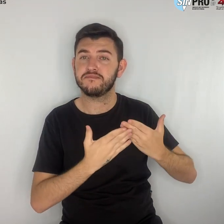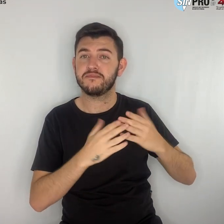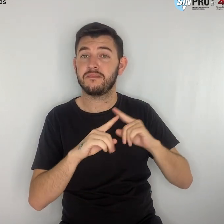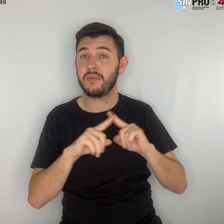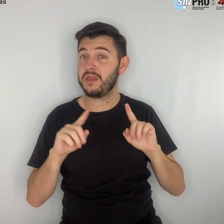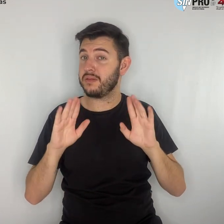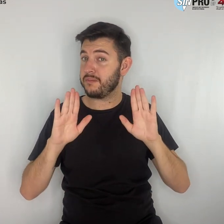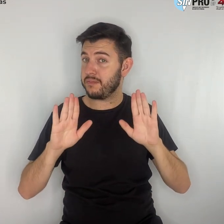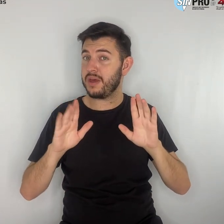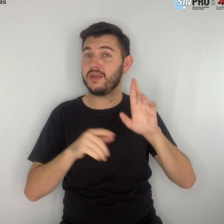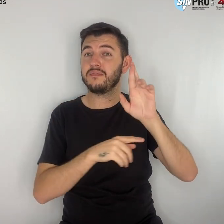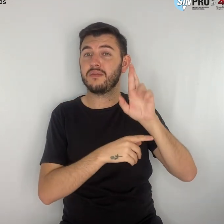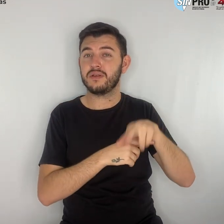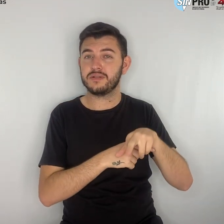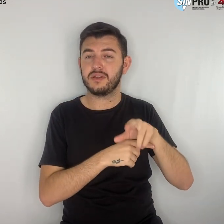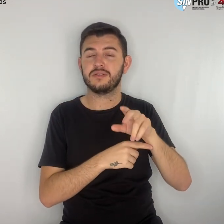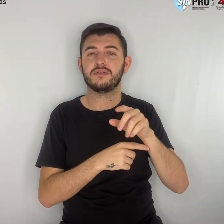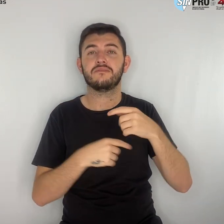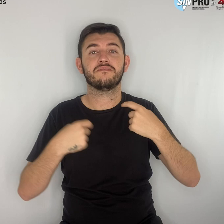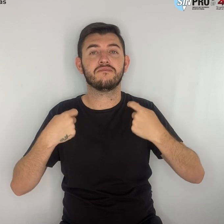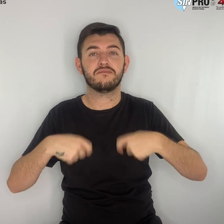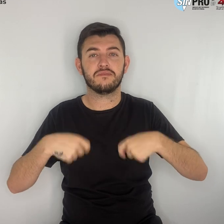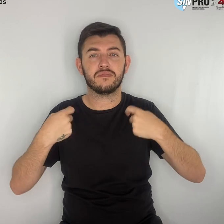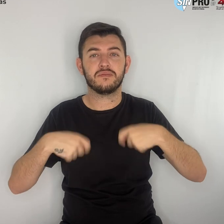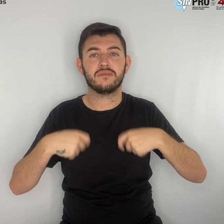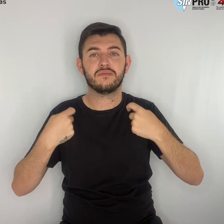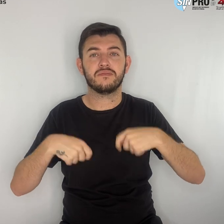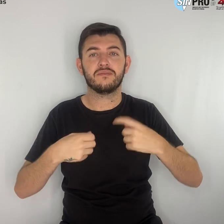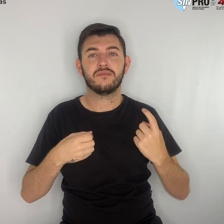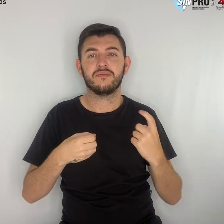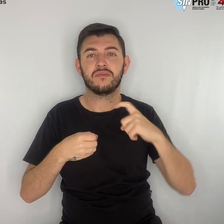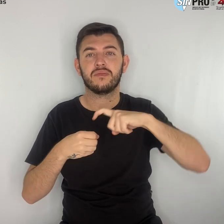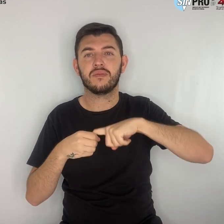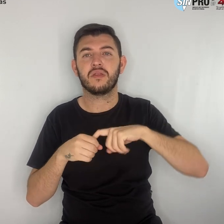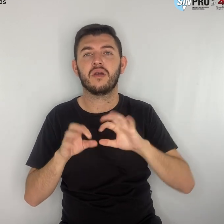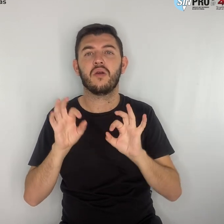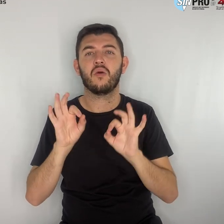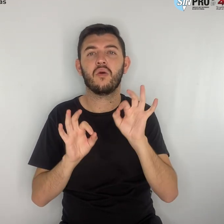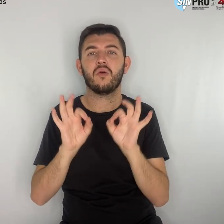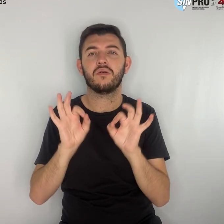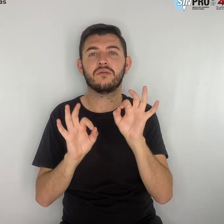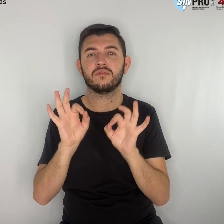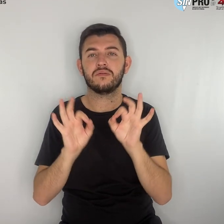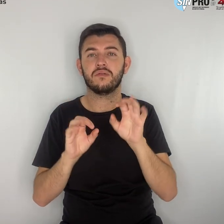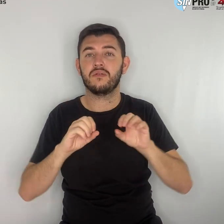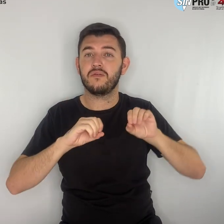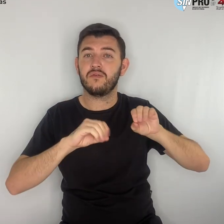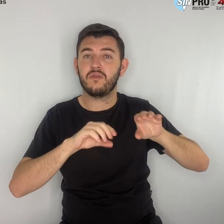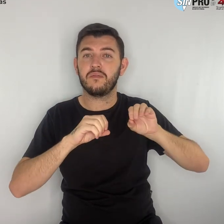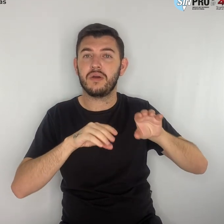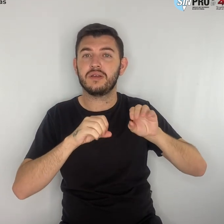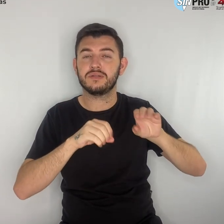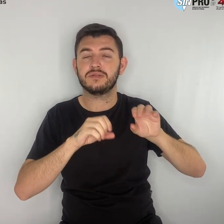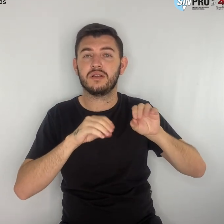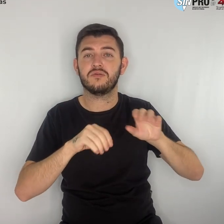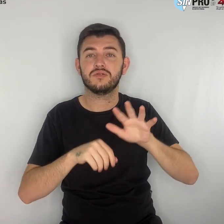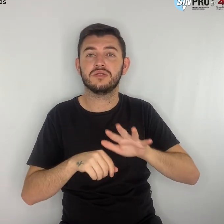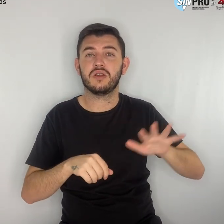razão é que precisa ser retomada a organização da formação geral básica integrada com as